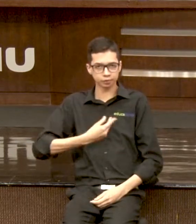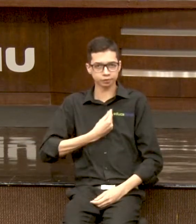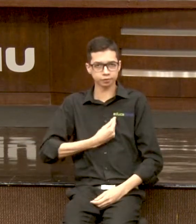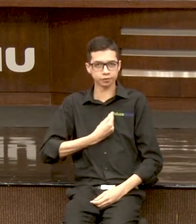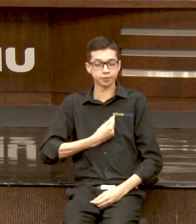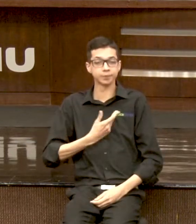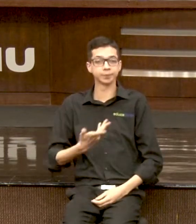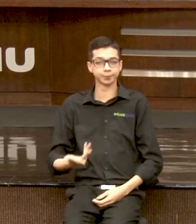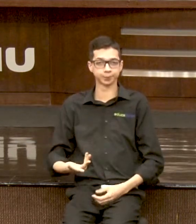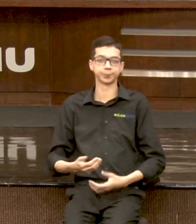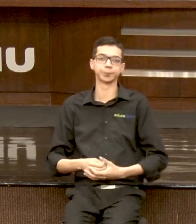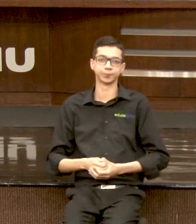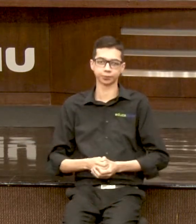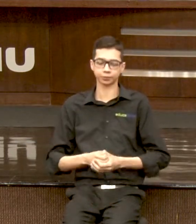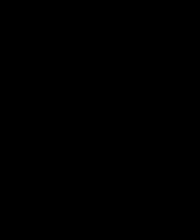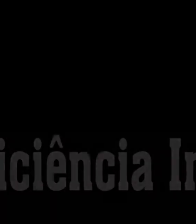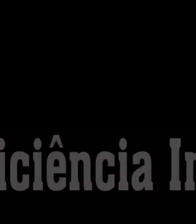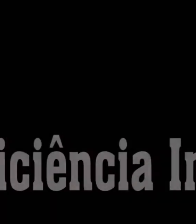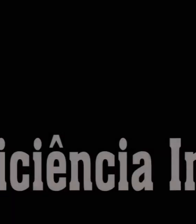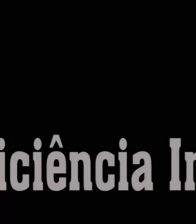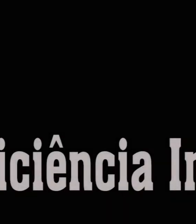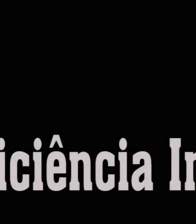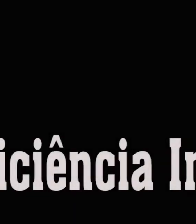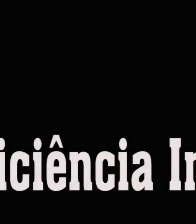Isso é acessibilidade.